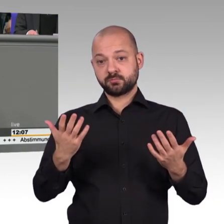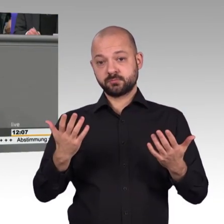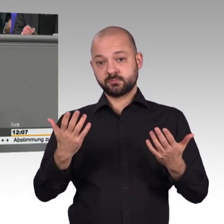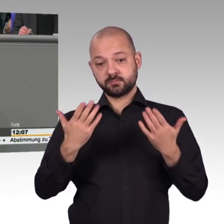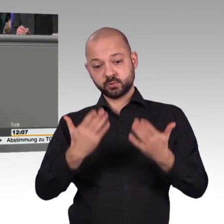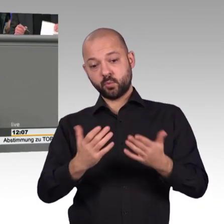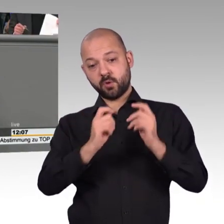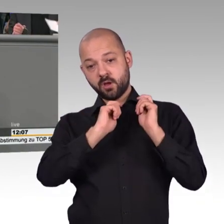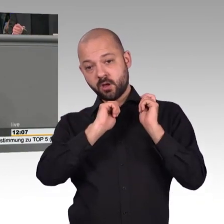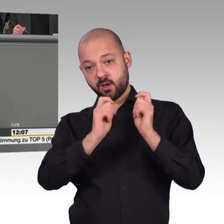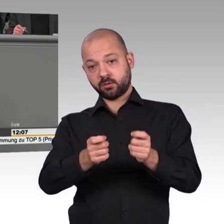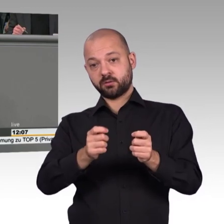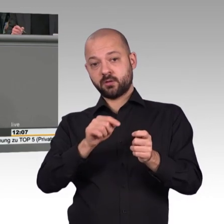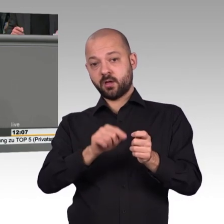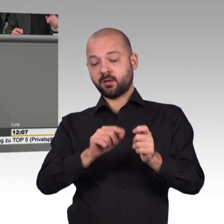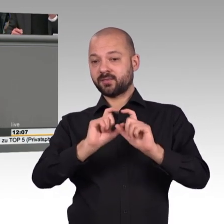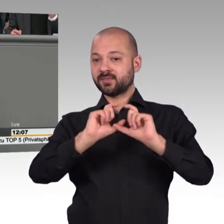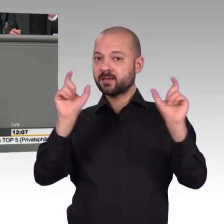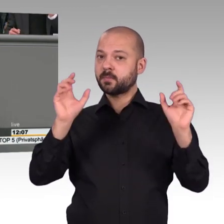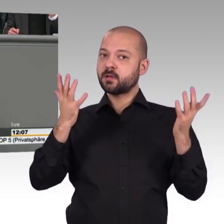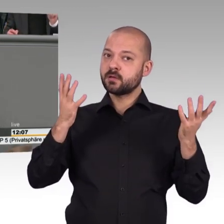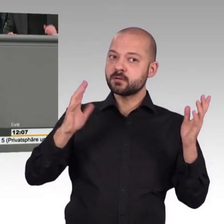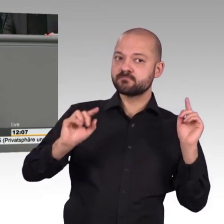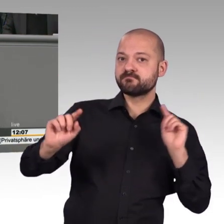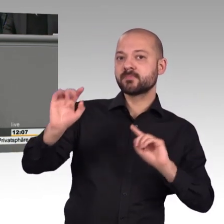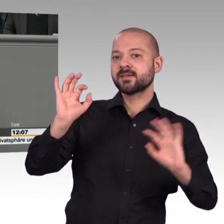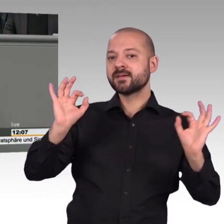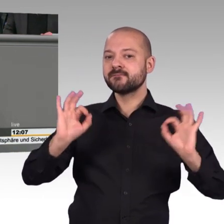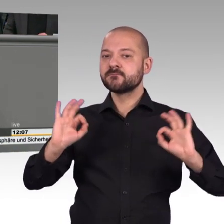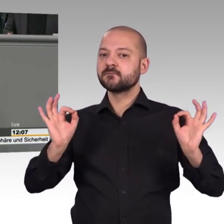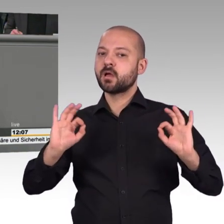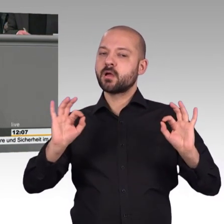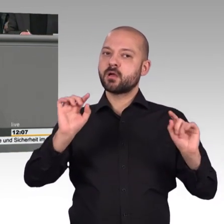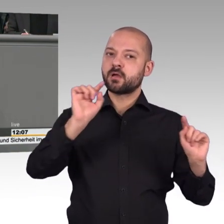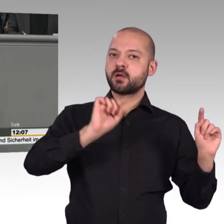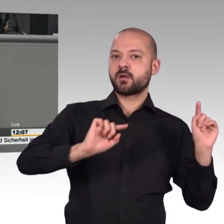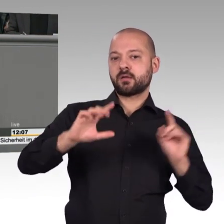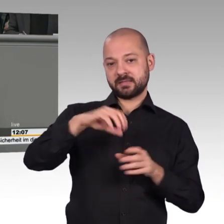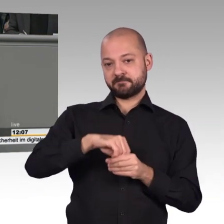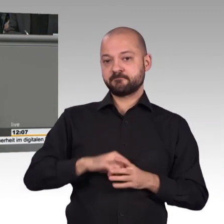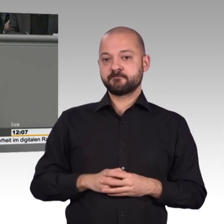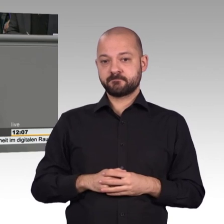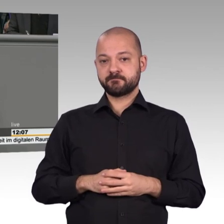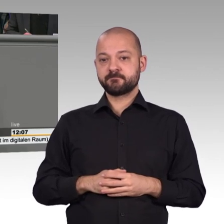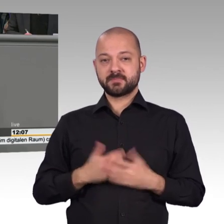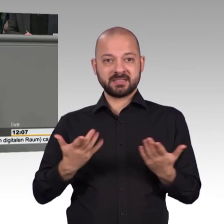auf die Risiken der Sabotage hin, auf die allgegenwärtige Gefahr